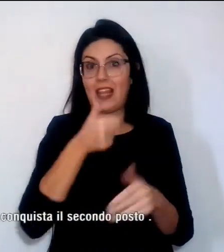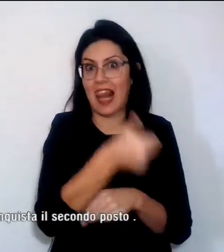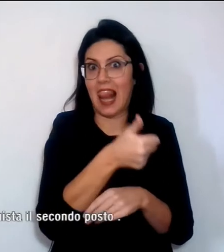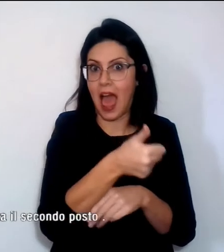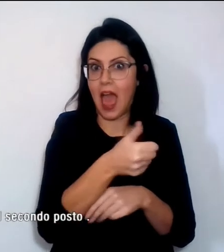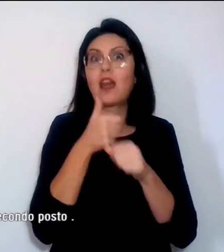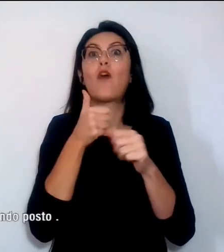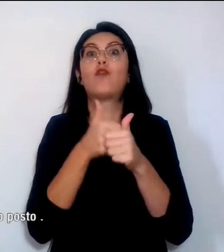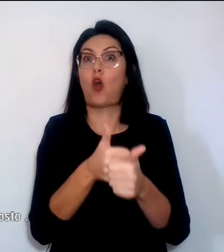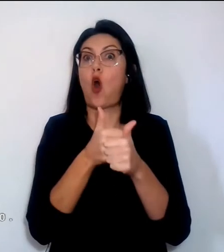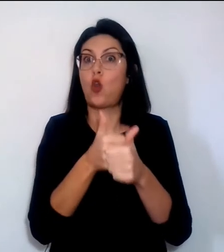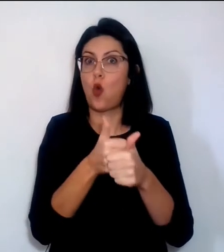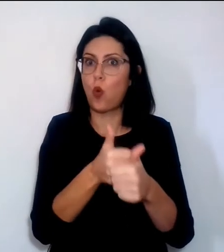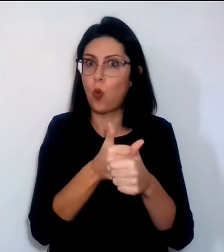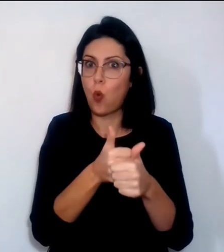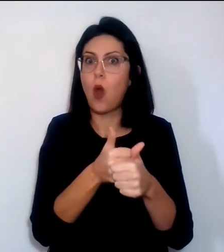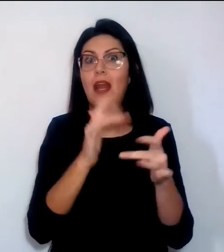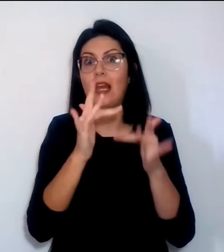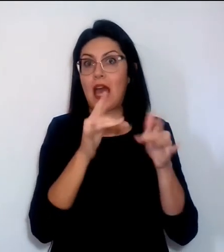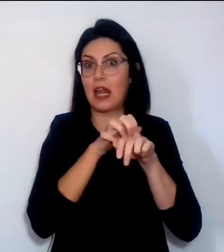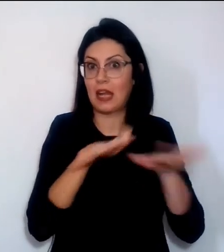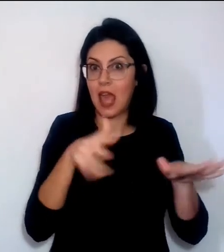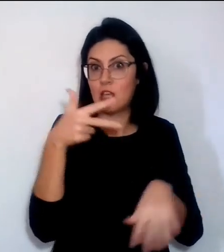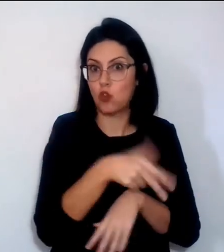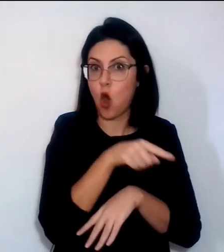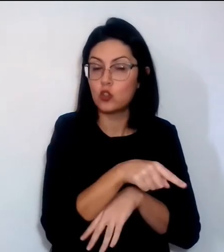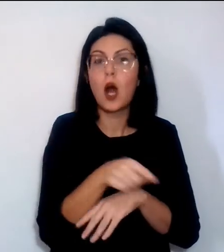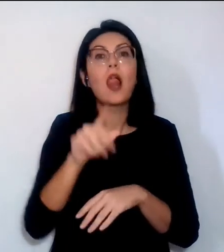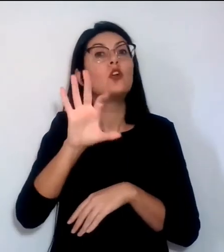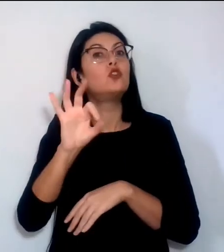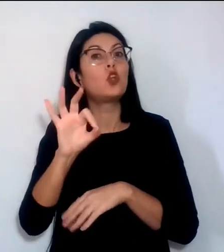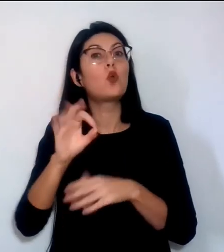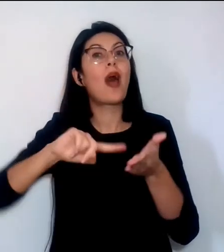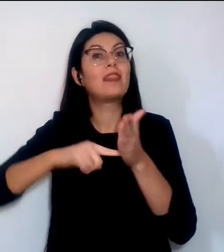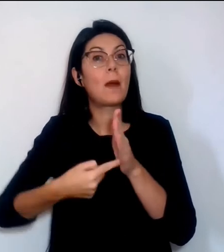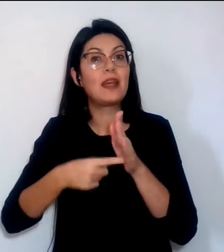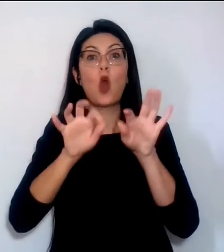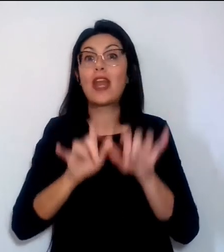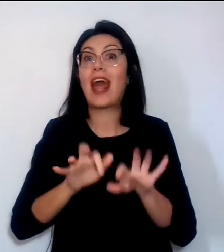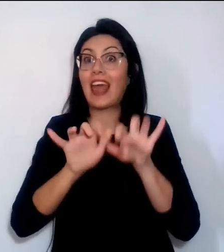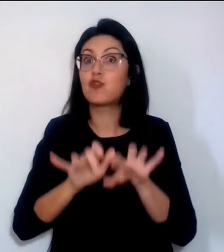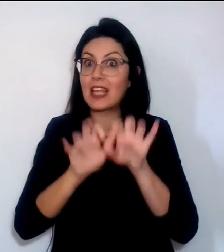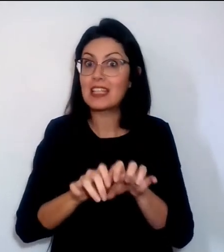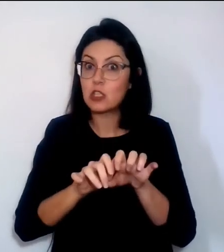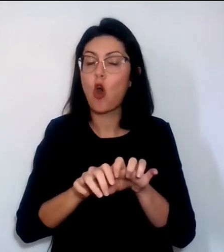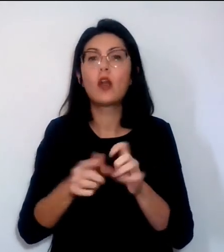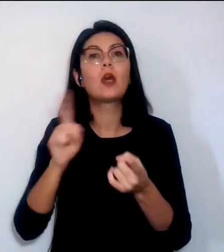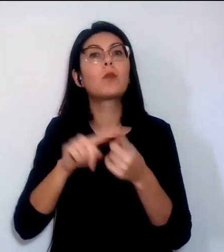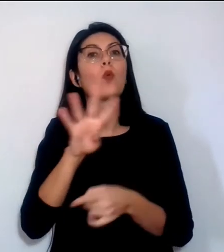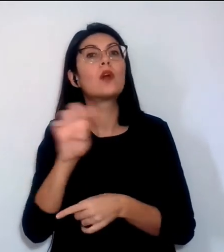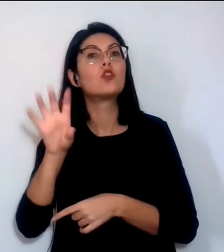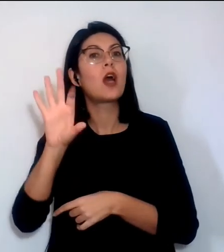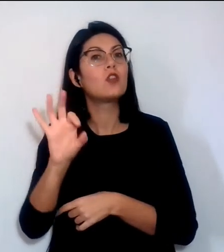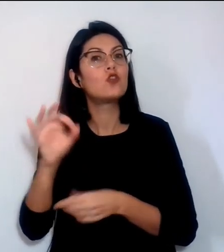sociali, poco più di 50 milioni di recensioni conteggiate, ben 450 mila